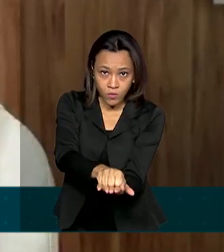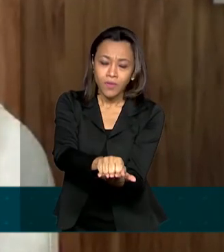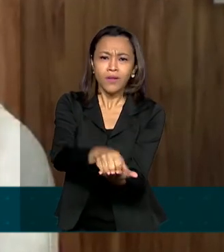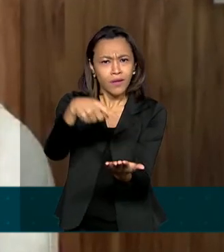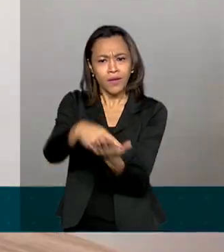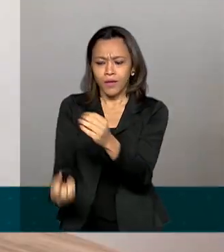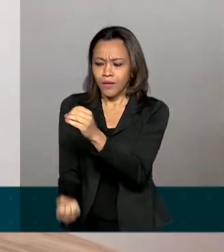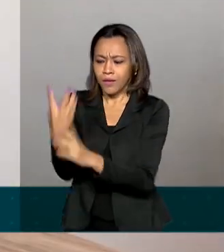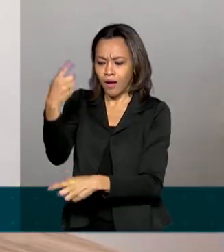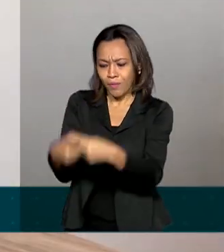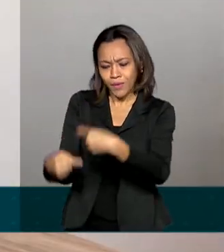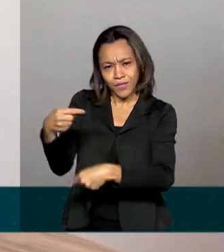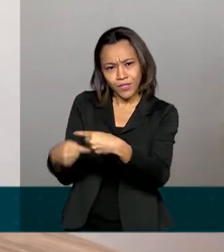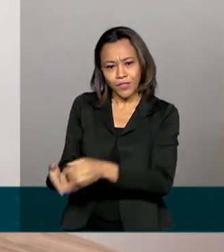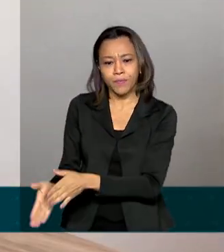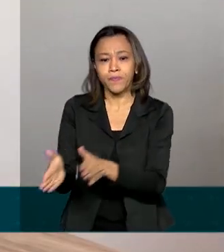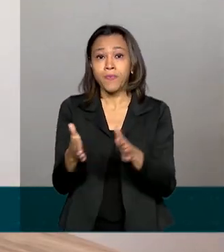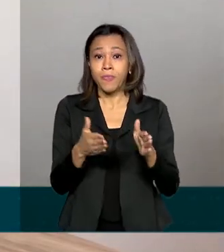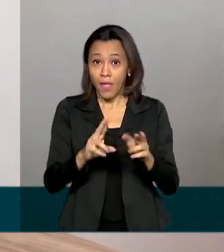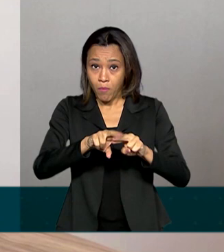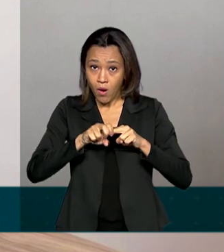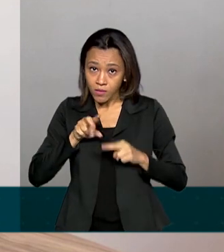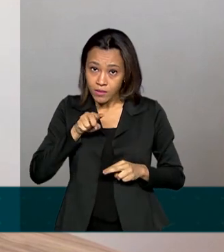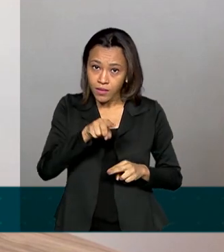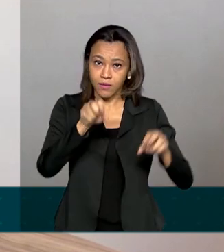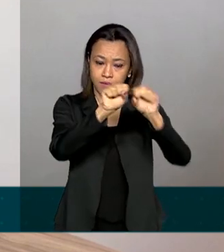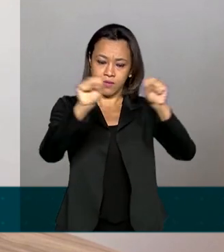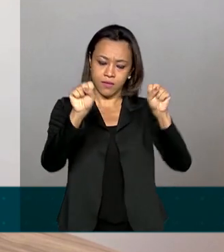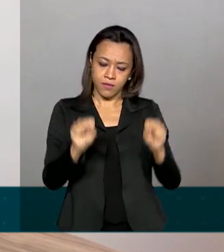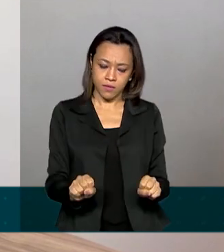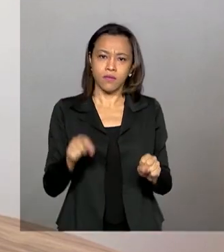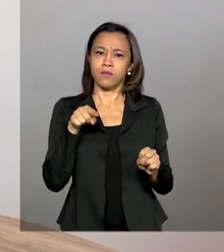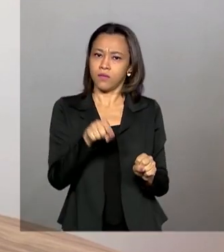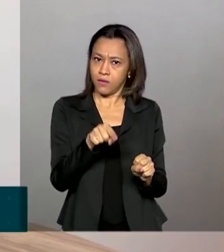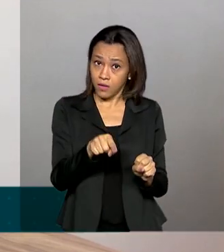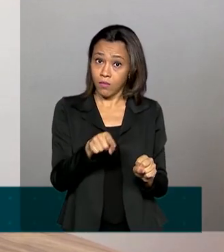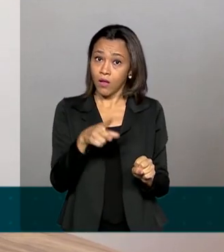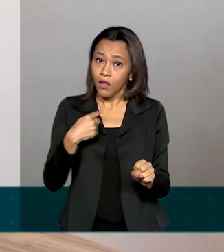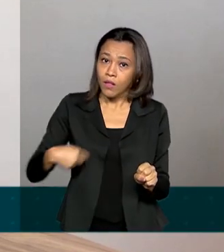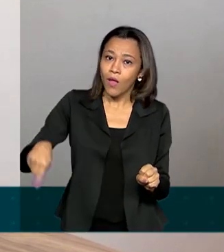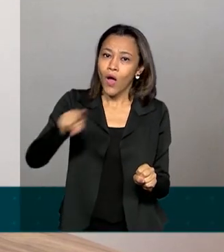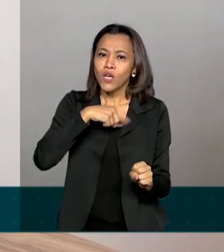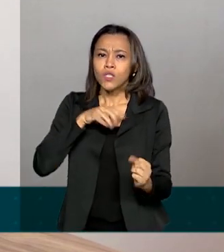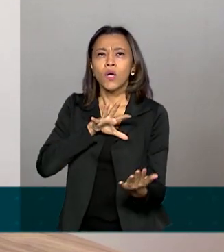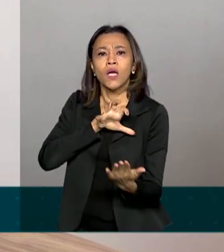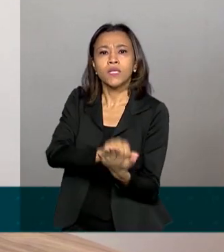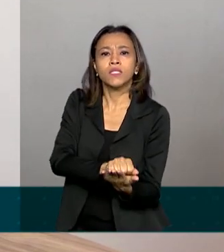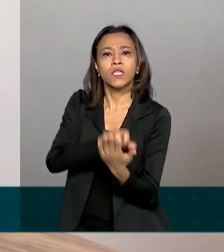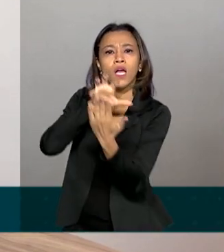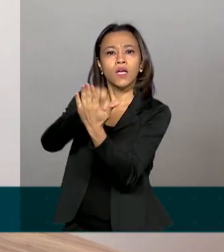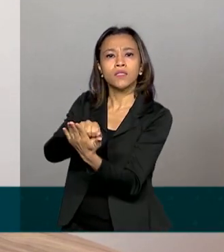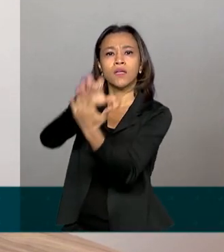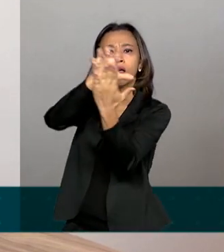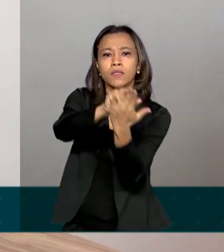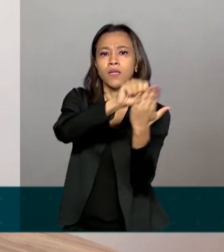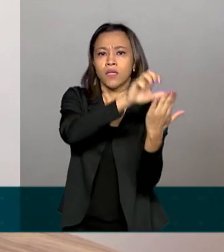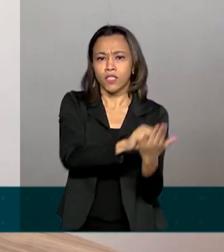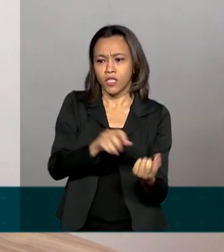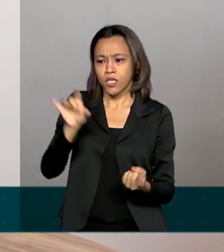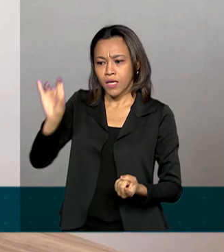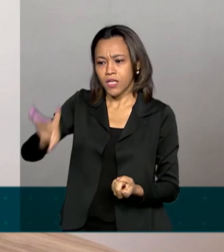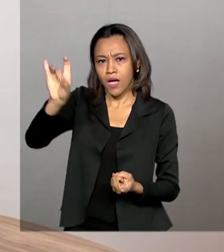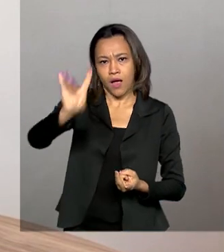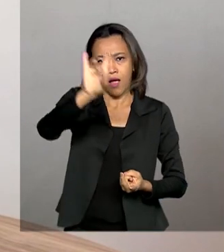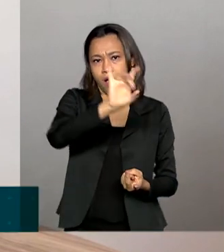política pública. É nele, nesse sistema informatizado, onde nós registramos as demandas individuais